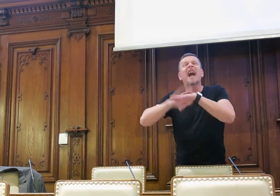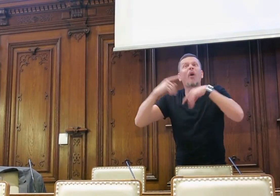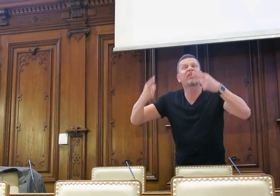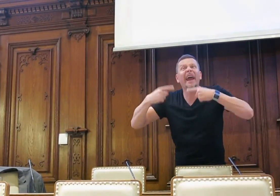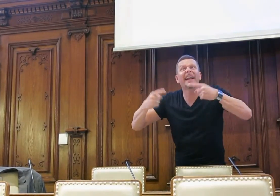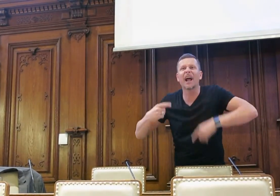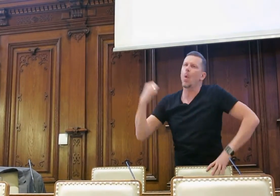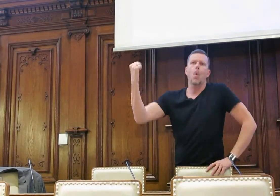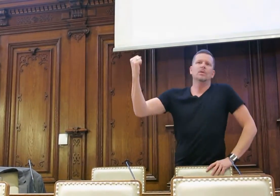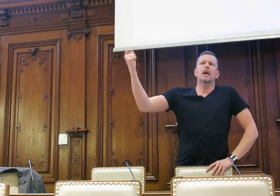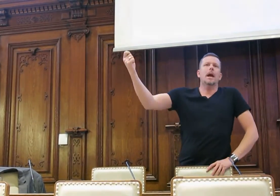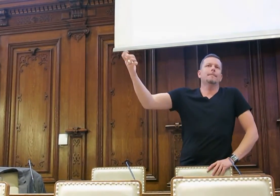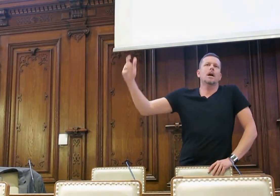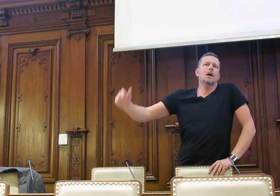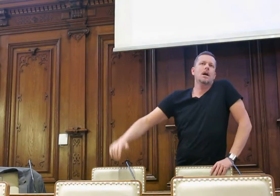daraus gehen, Essen abrädern.